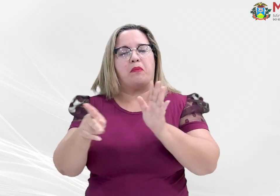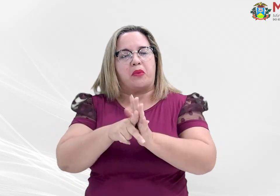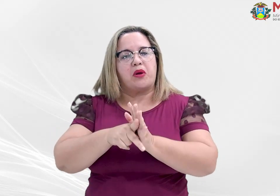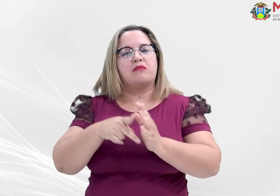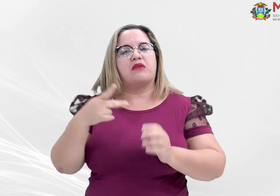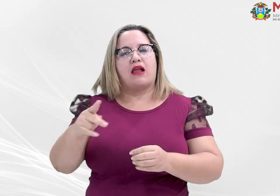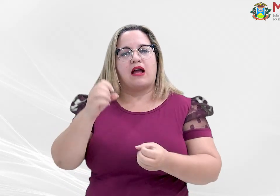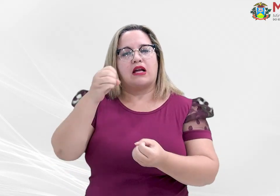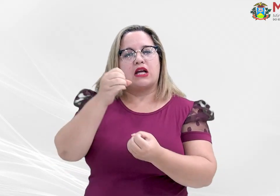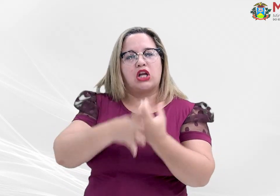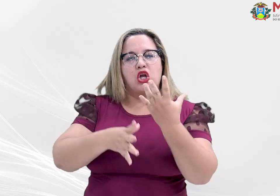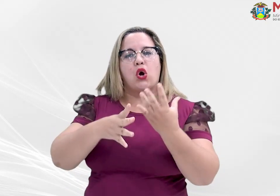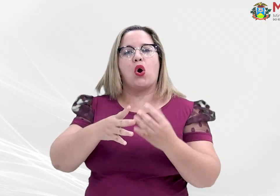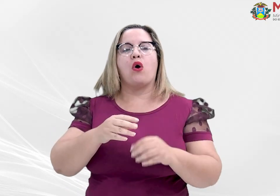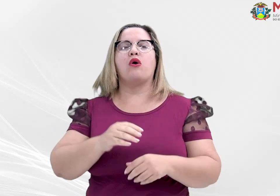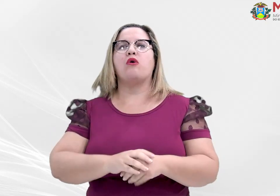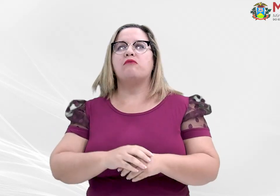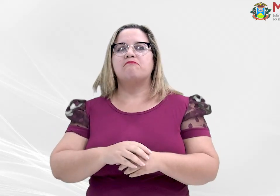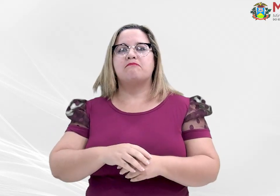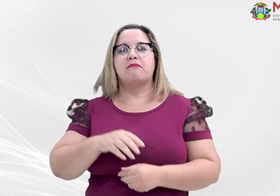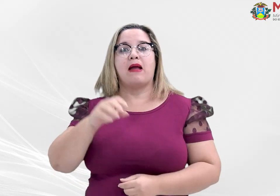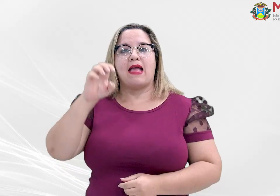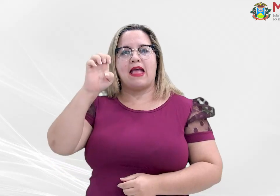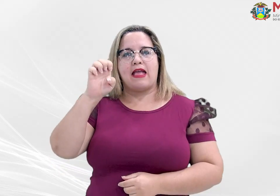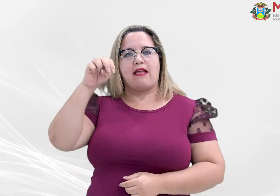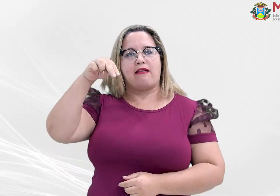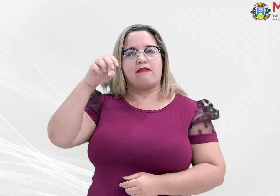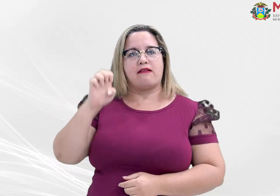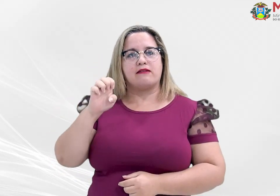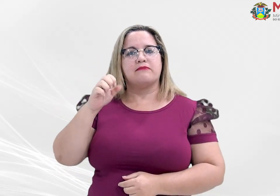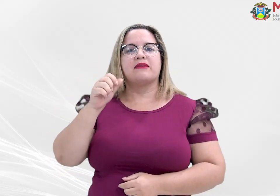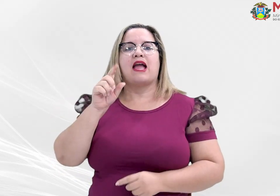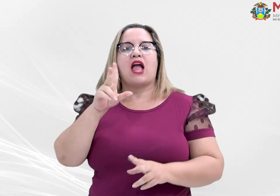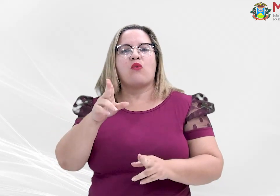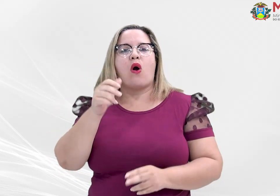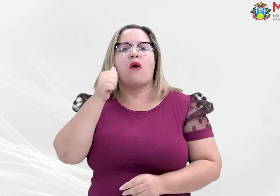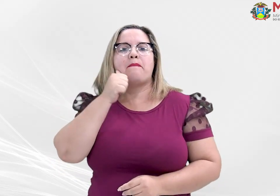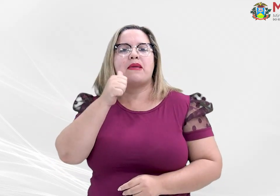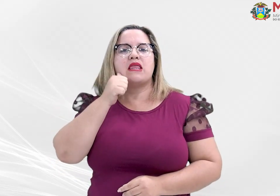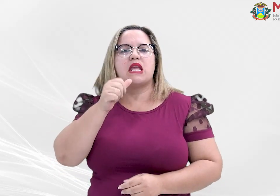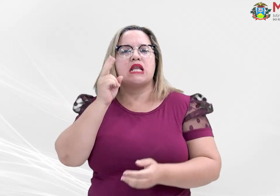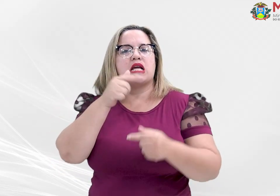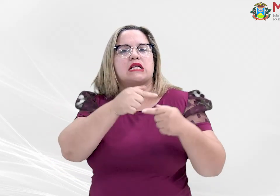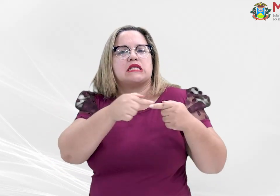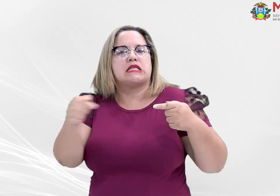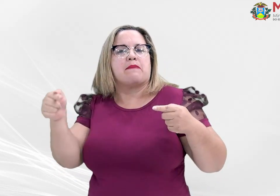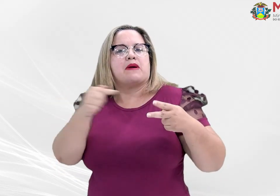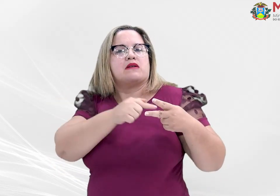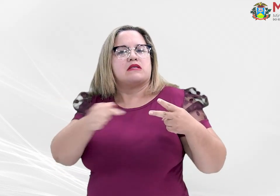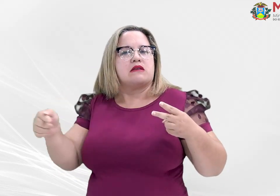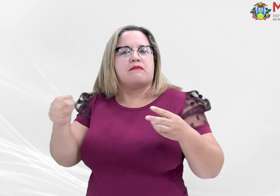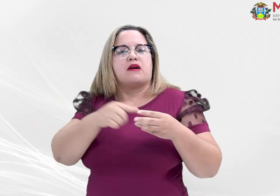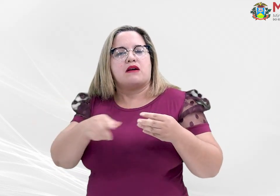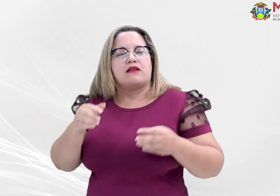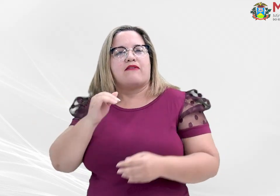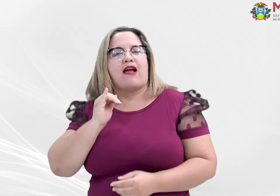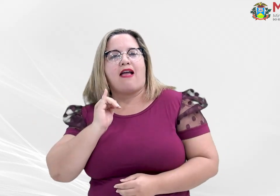criou a personagem M, uma menina que semanalmente repassará orientações sobre atitudes sustentáveis.